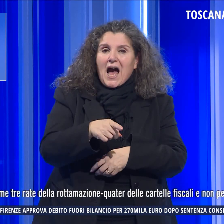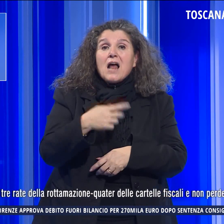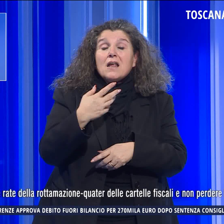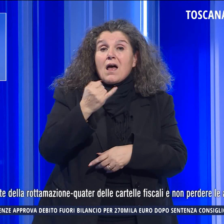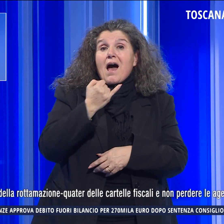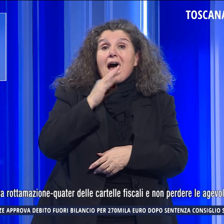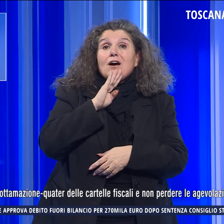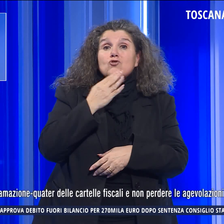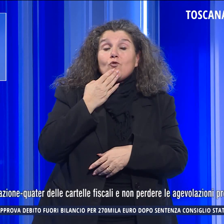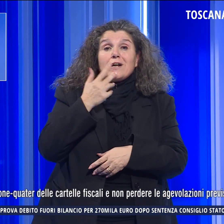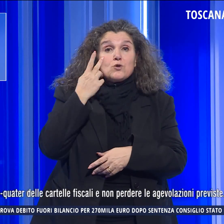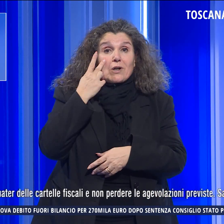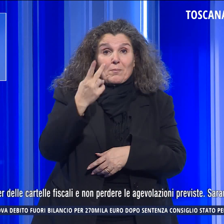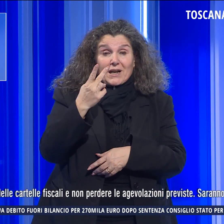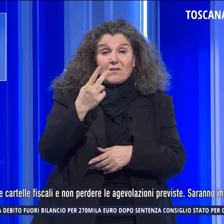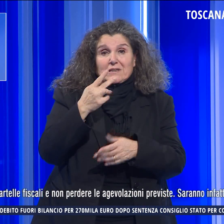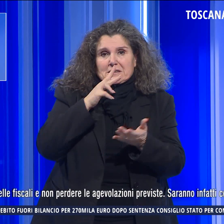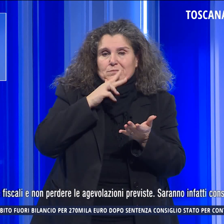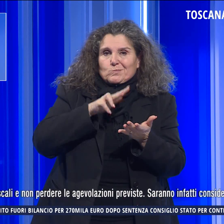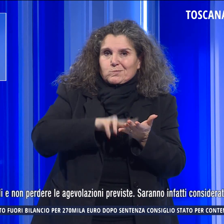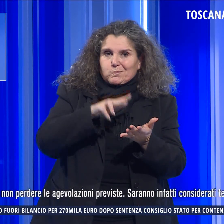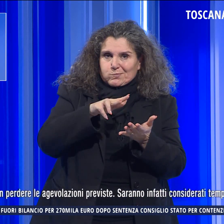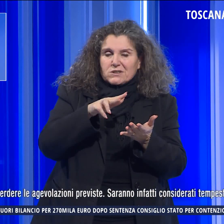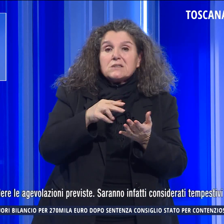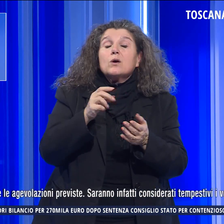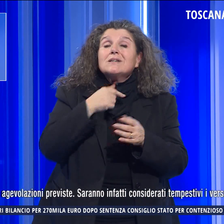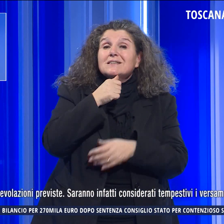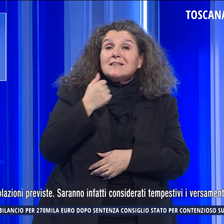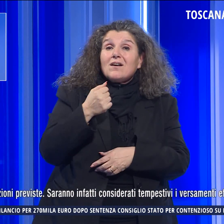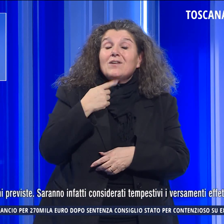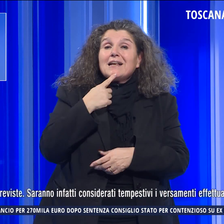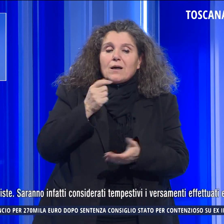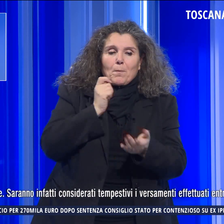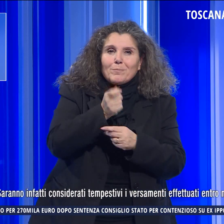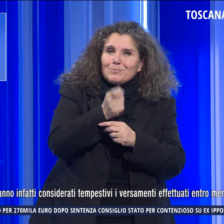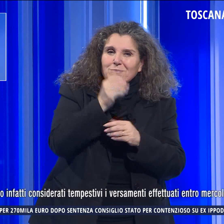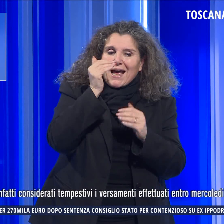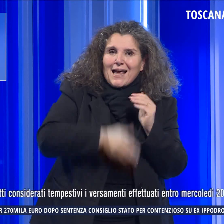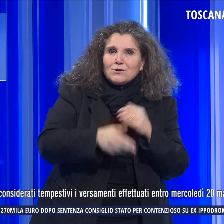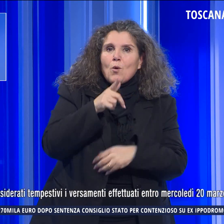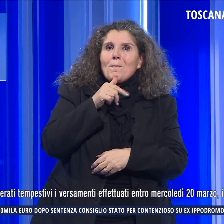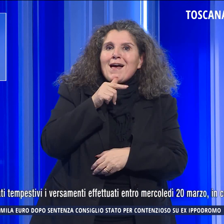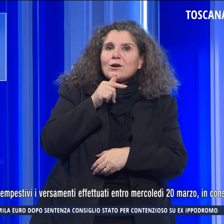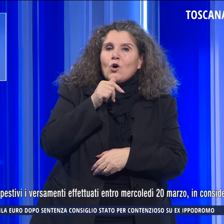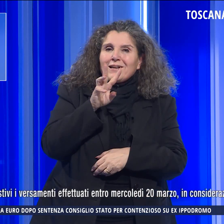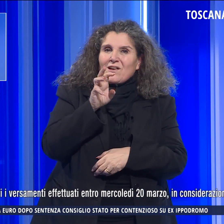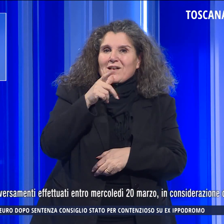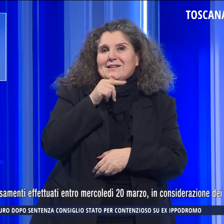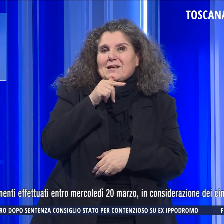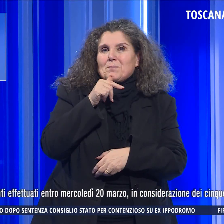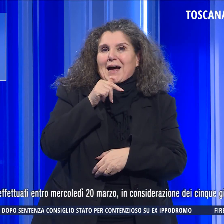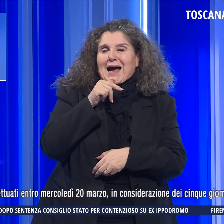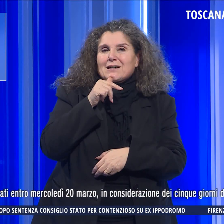agevolazioni previste. Sanno infatti considerati tempestivi diversamente fatti entro mercoledì 20 marzo.